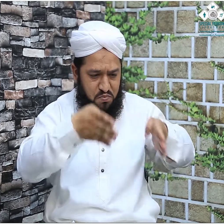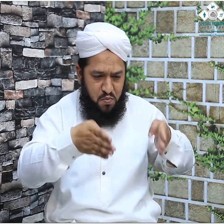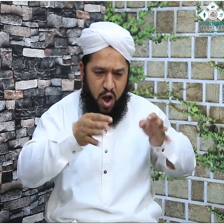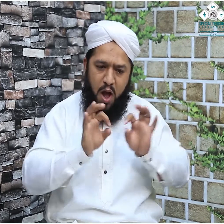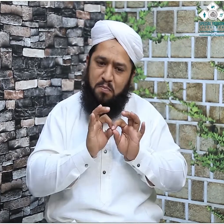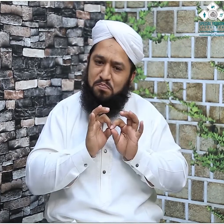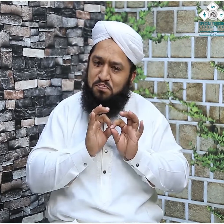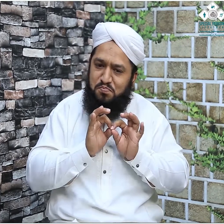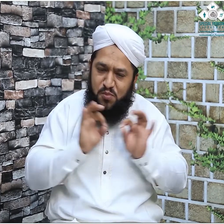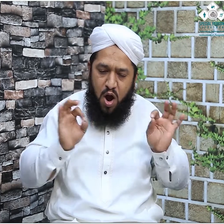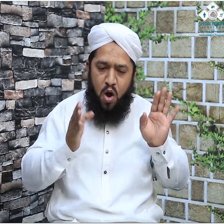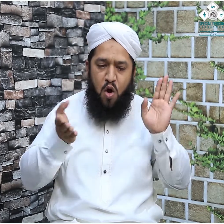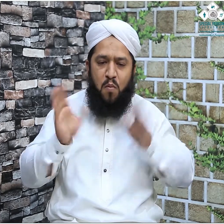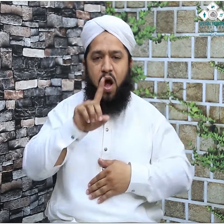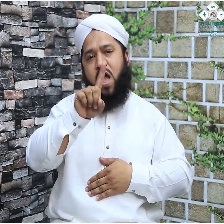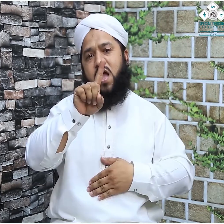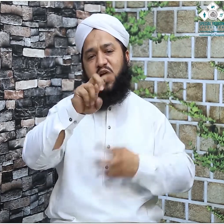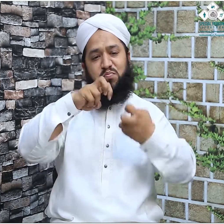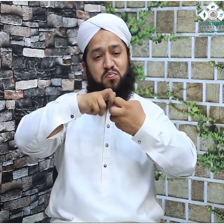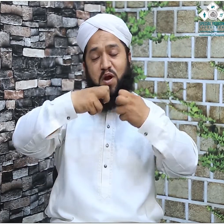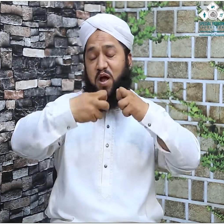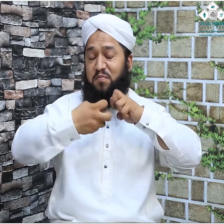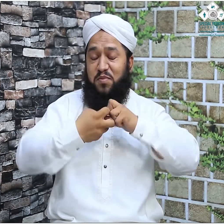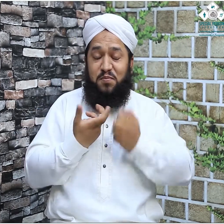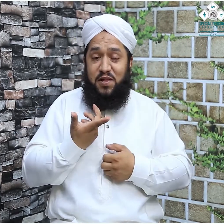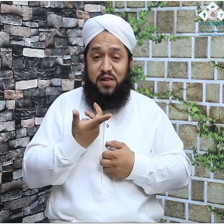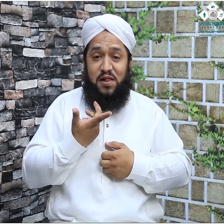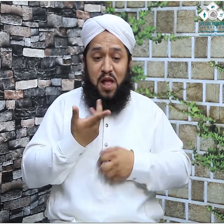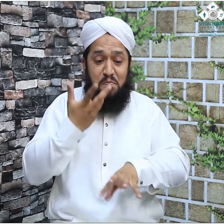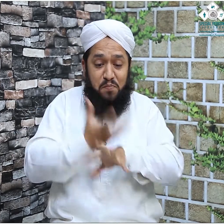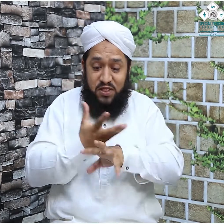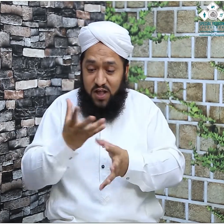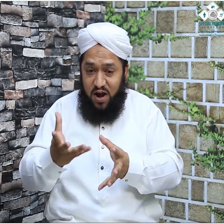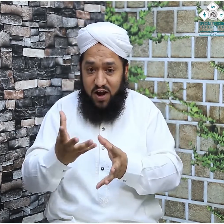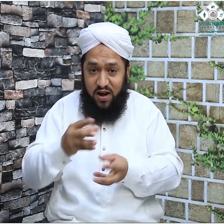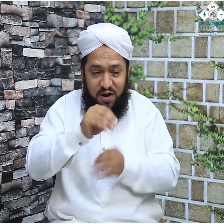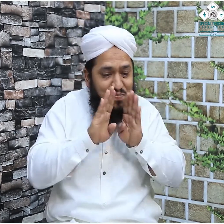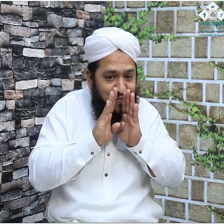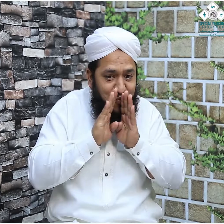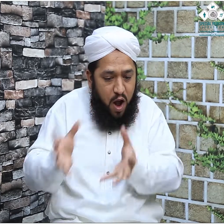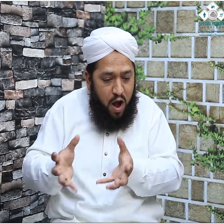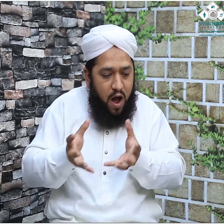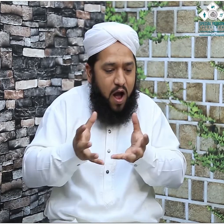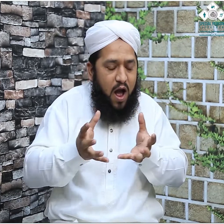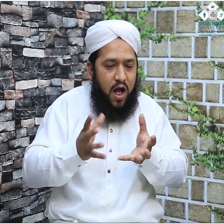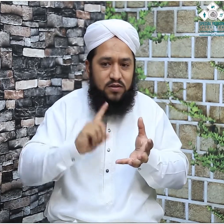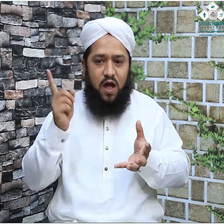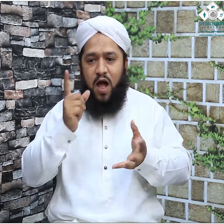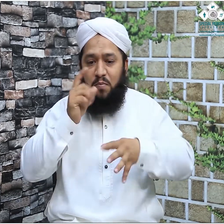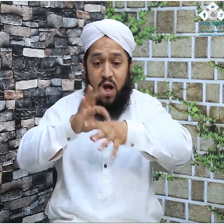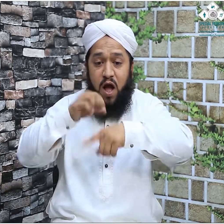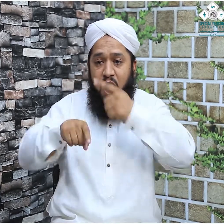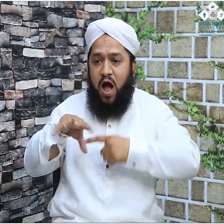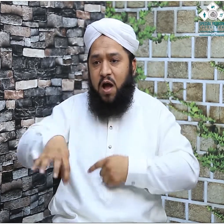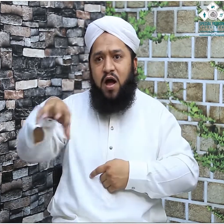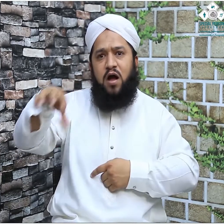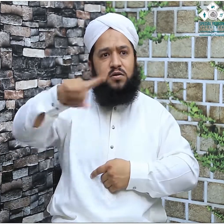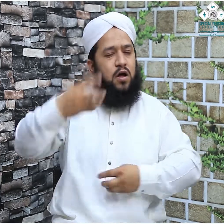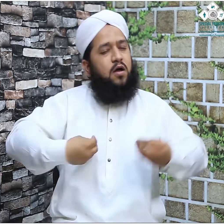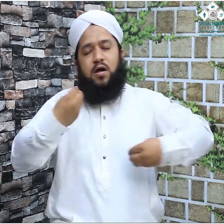ہر قبیلہ یہ چاہتا تھا کہ ہمارے ہاتھ سے حجر اسود کو فکس کیا جائے آپ نے ابھی سنا نا کہ جب بھی حجر اسود کو کعبے